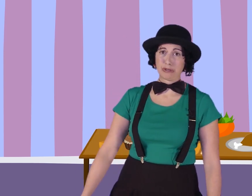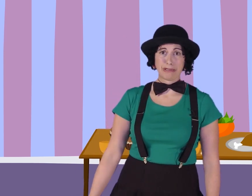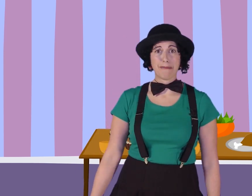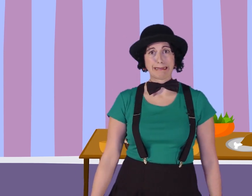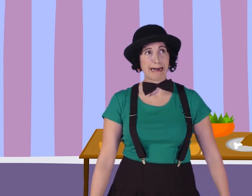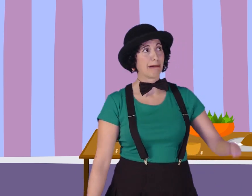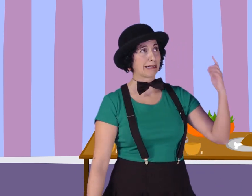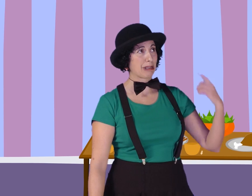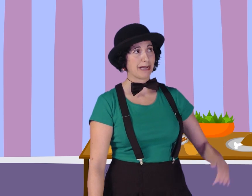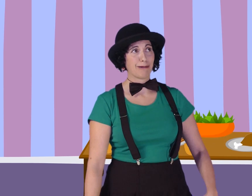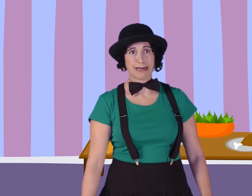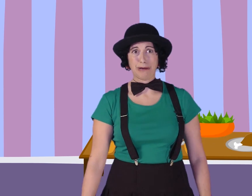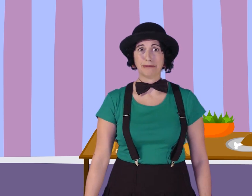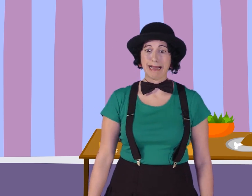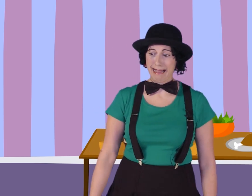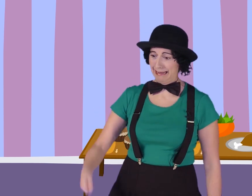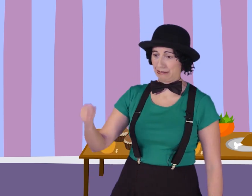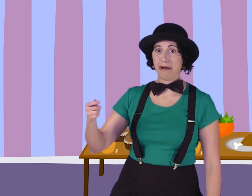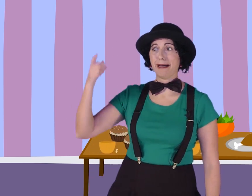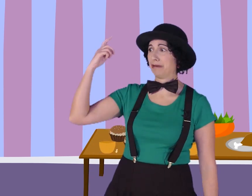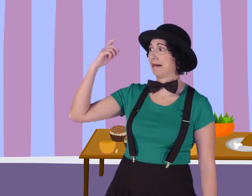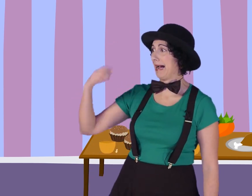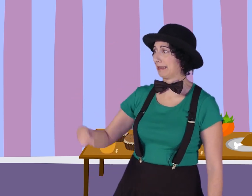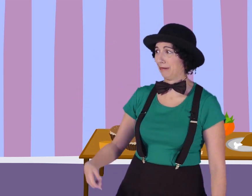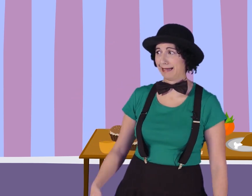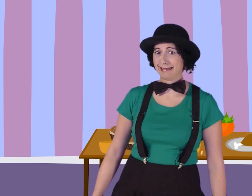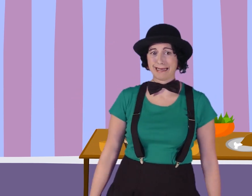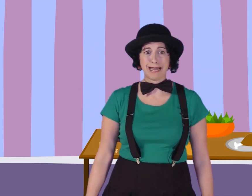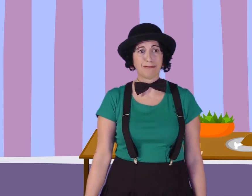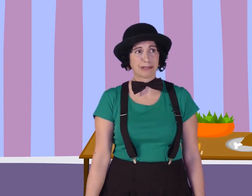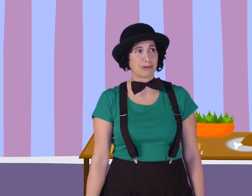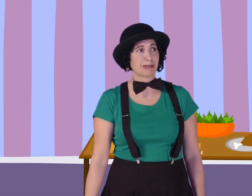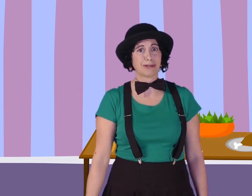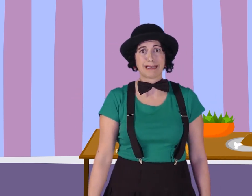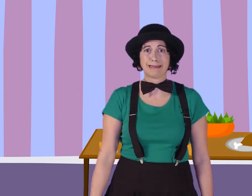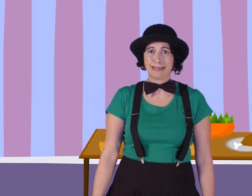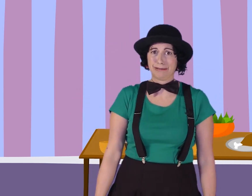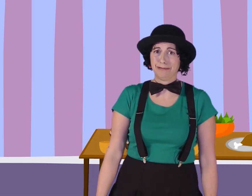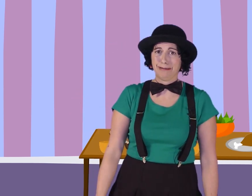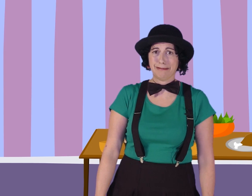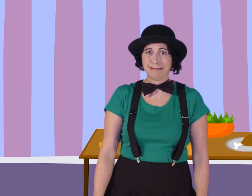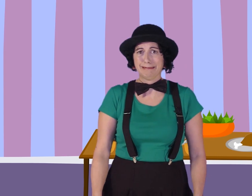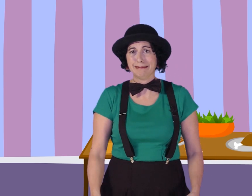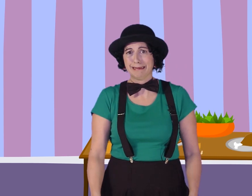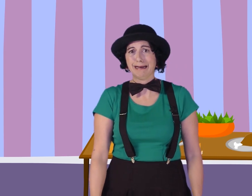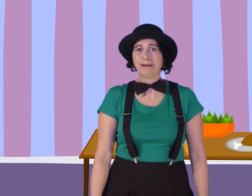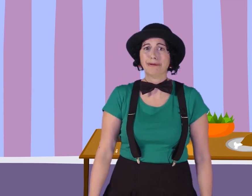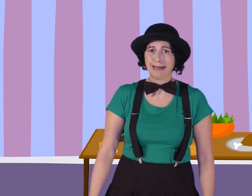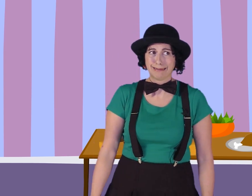punto de matarla. Una señora loca con una escoba y un gato que tenía unas uñas y unos dientes con... Agujas.